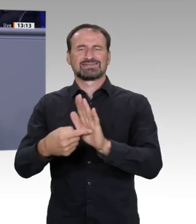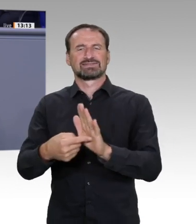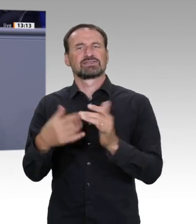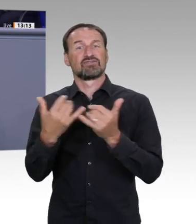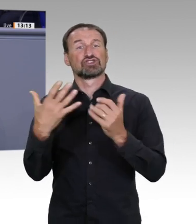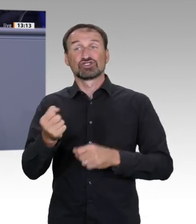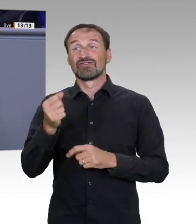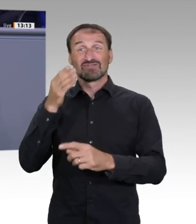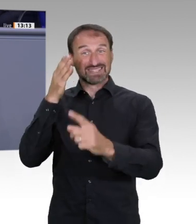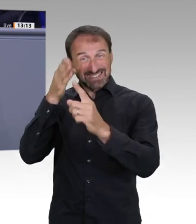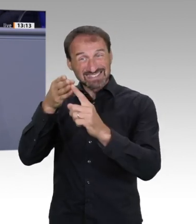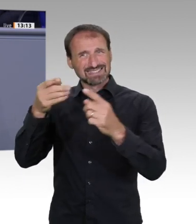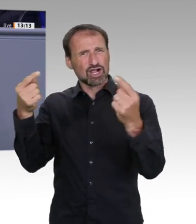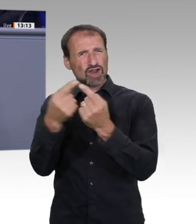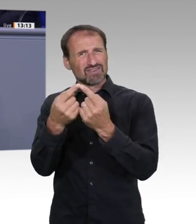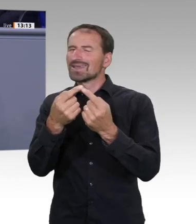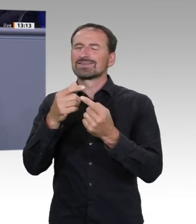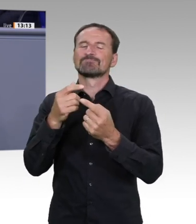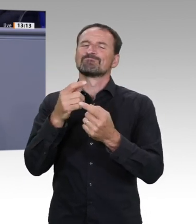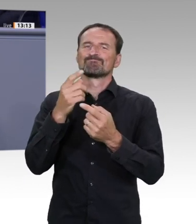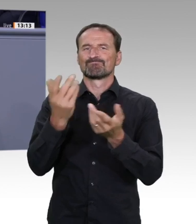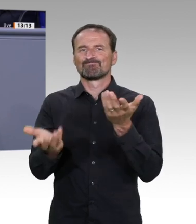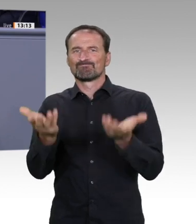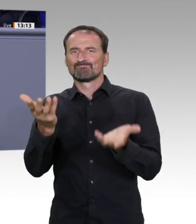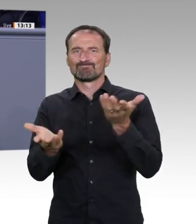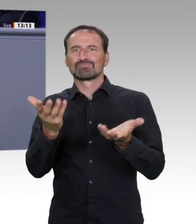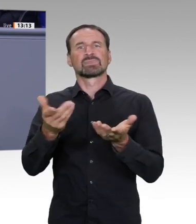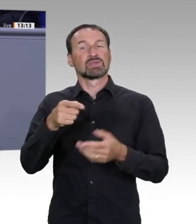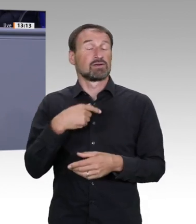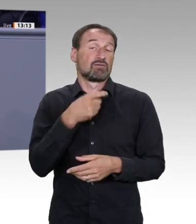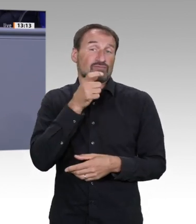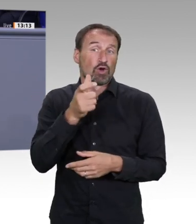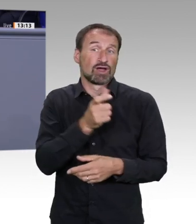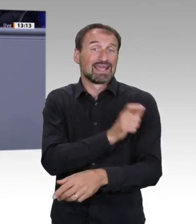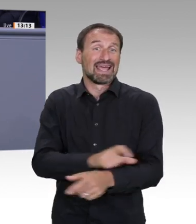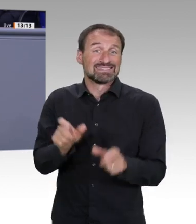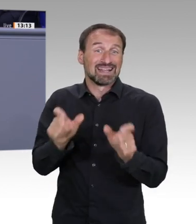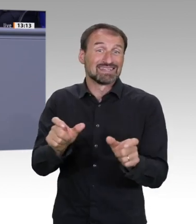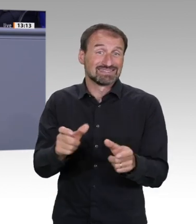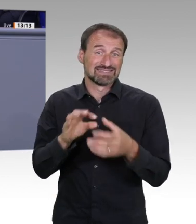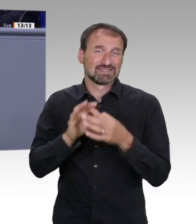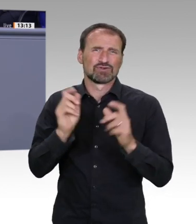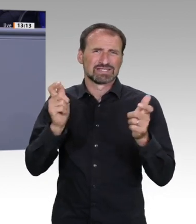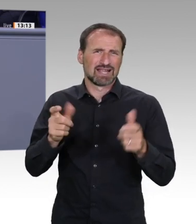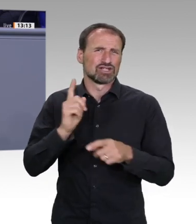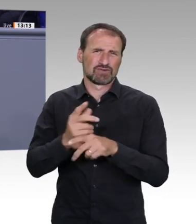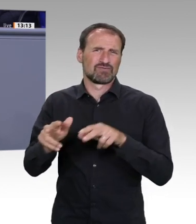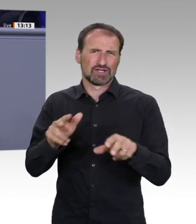und das Bewusstsein dafür, dass die Einsatzressourcen und Energieeffizienz sein müssen. So, ich kürze ab. Aber es ist wichtig, dass wir uns für eine